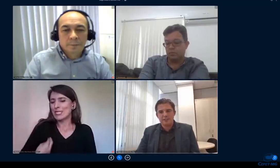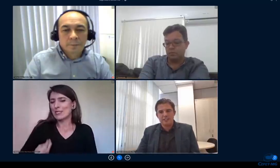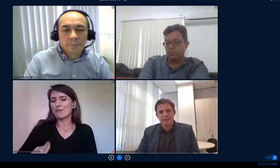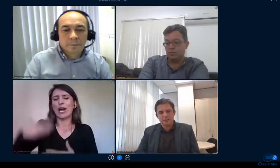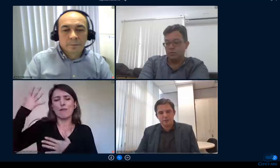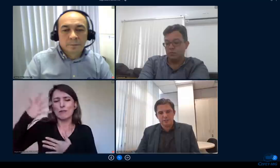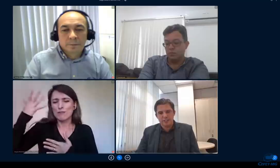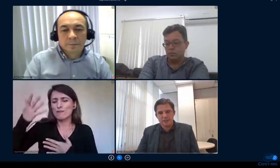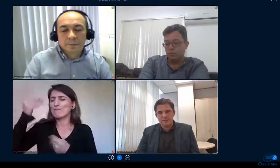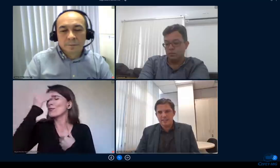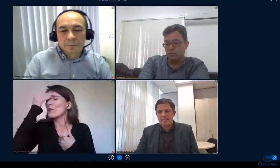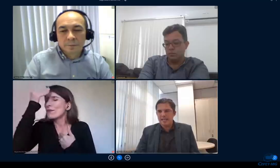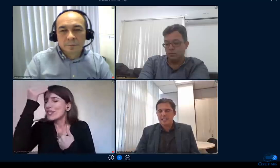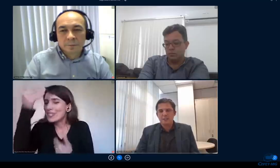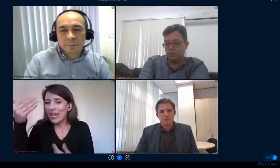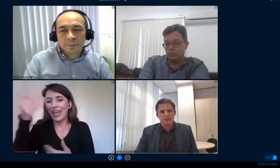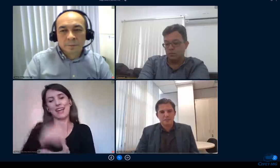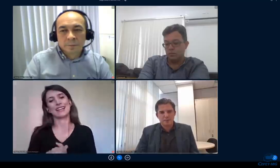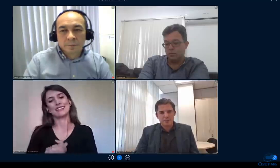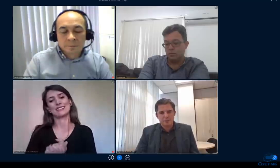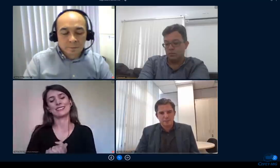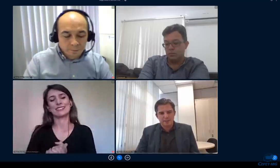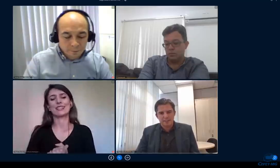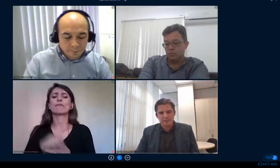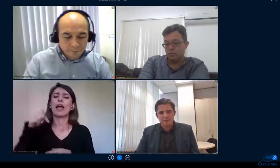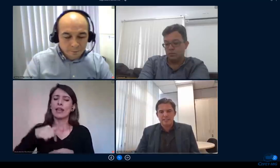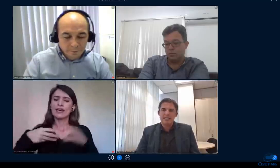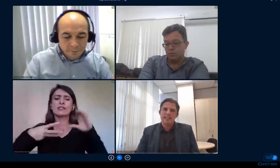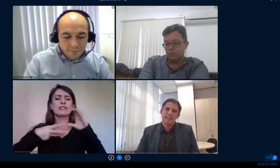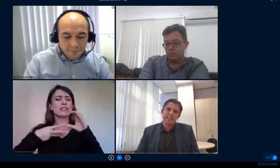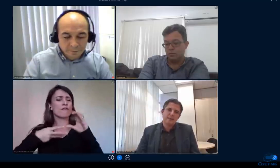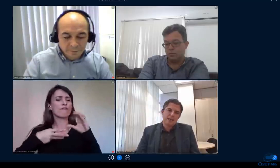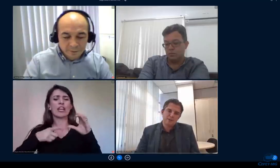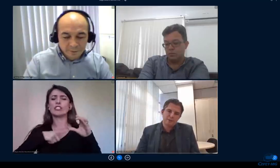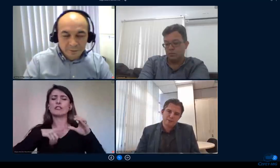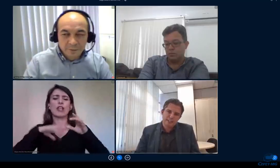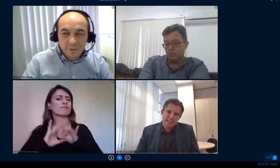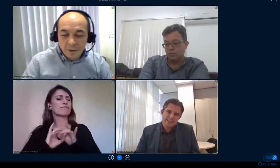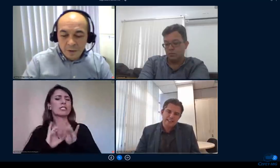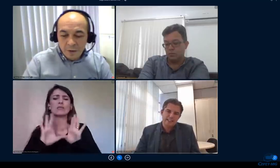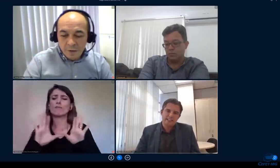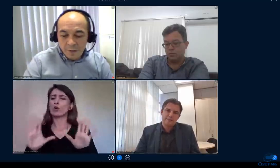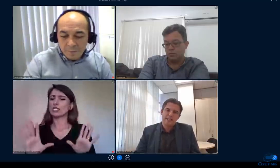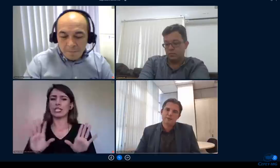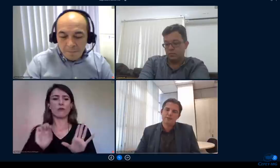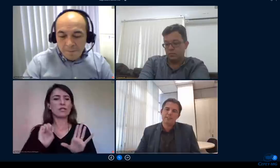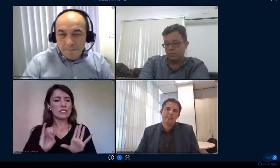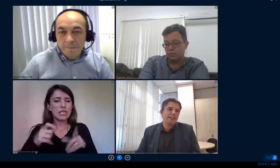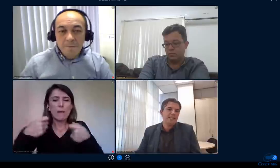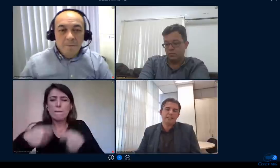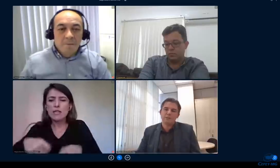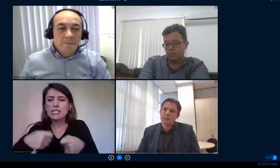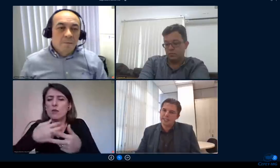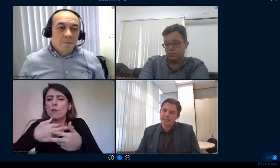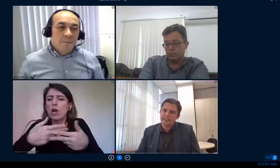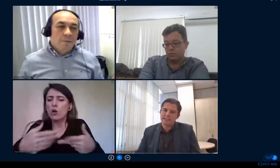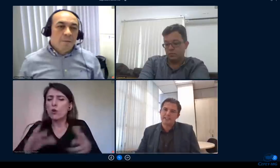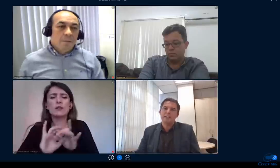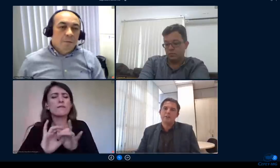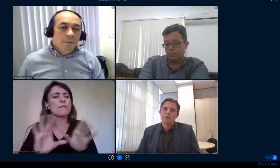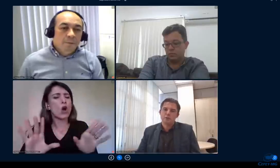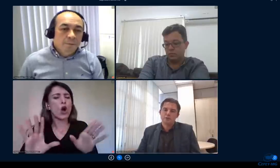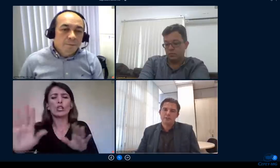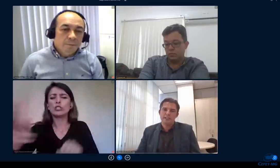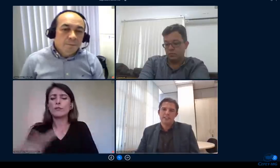desde já nossa instituição à disposição para o que for preciso em trabalhos em esclarecimentos em relatos de